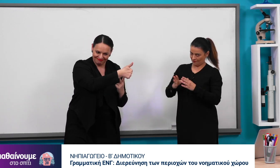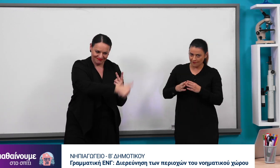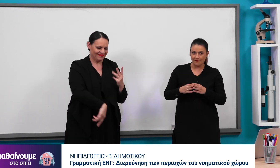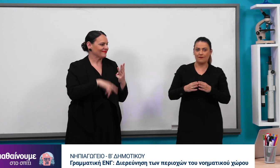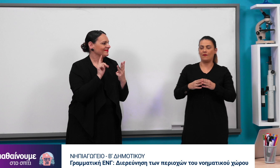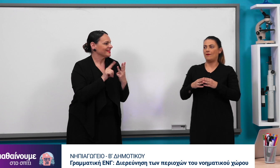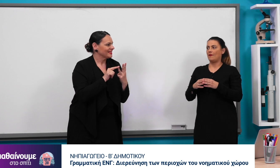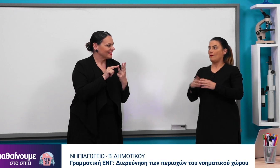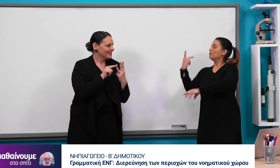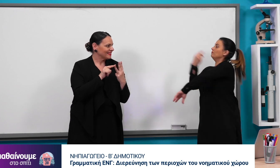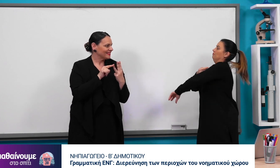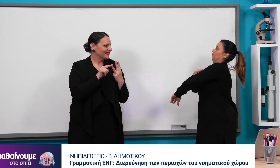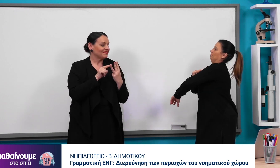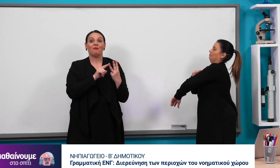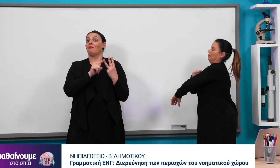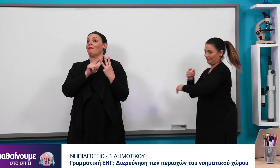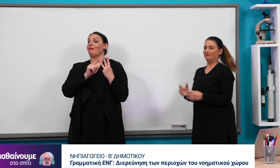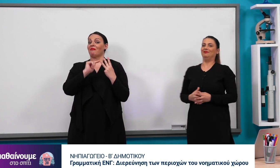Νοσοκομείο. Και εμβόλιο.